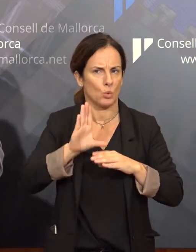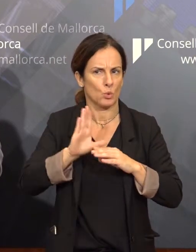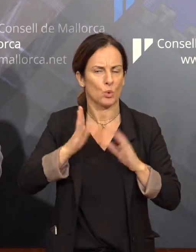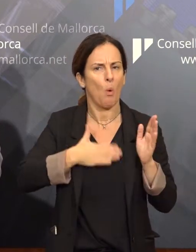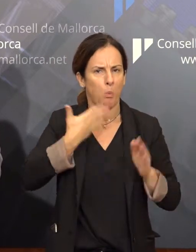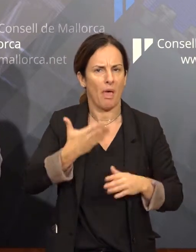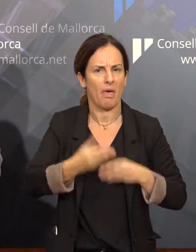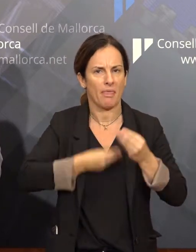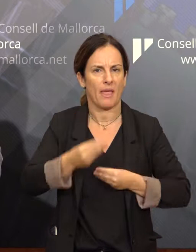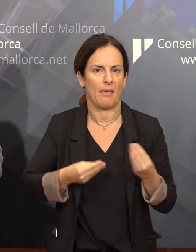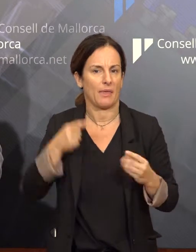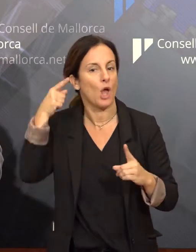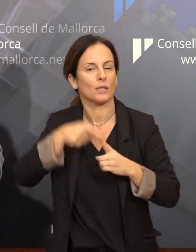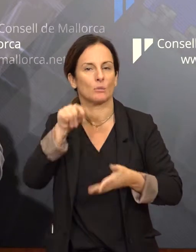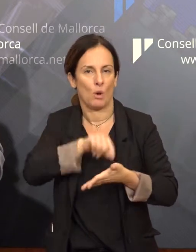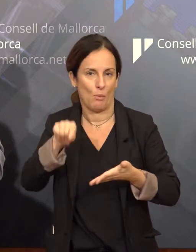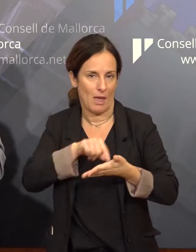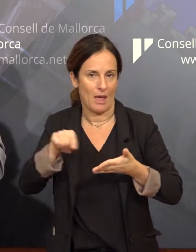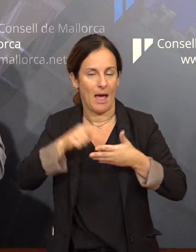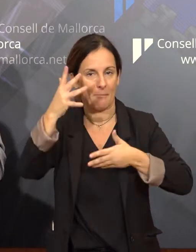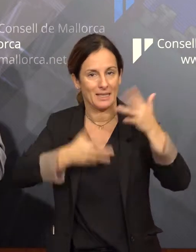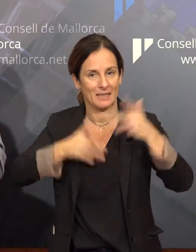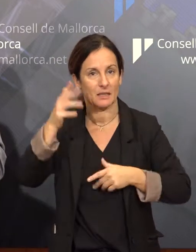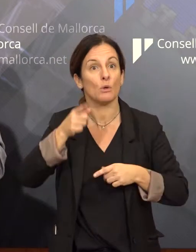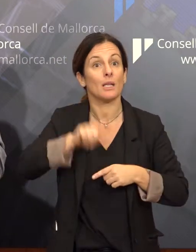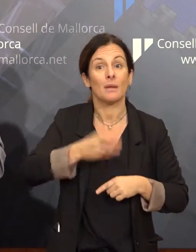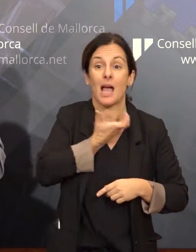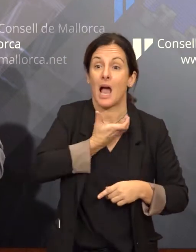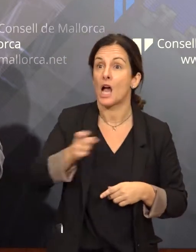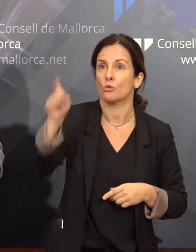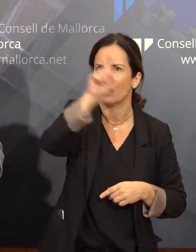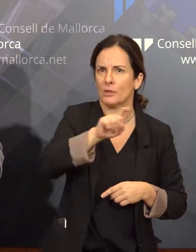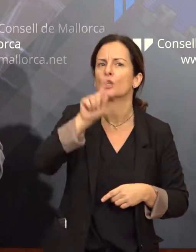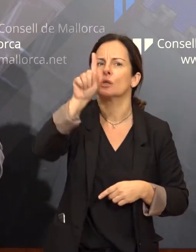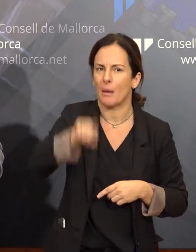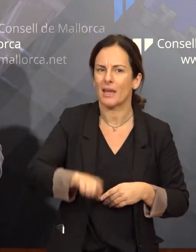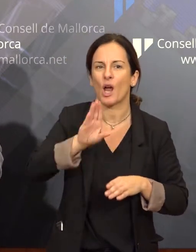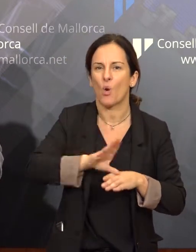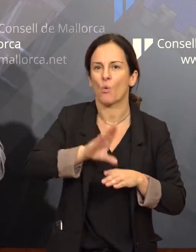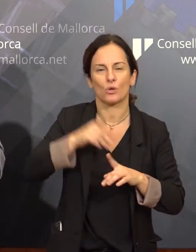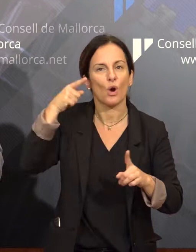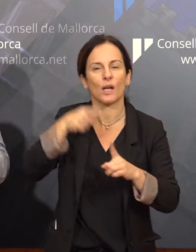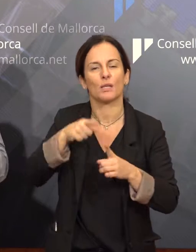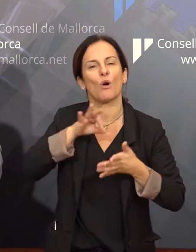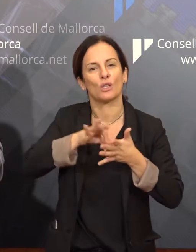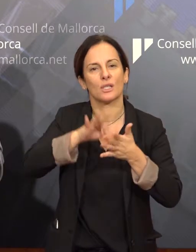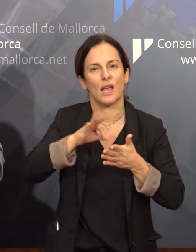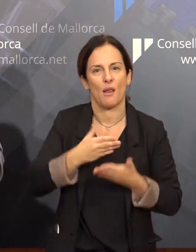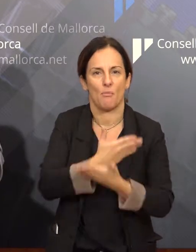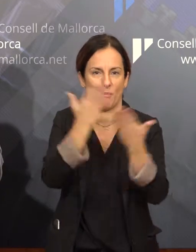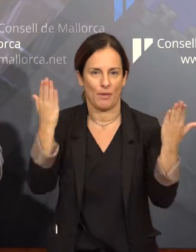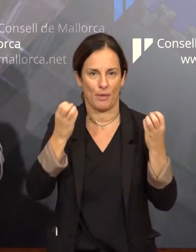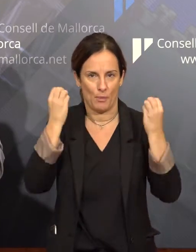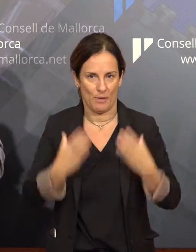possiblement a personal d'Ajuntaments per poder donar un servei a tots els